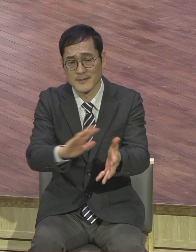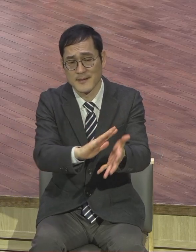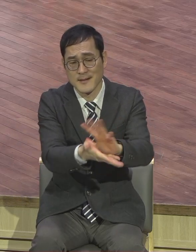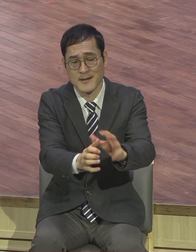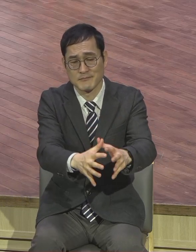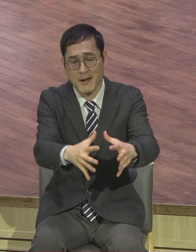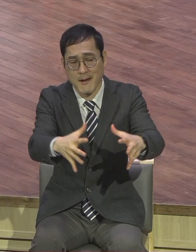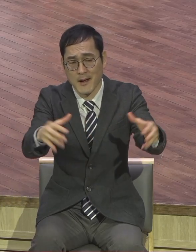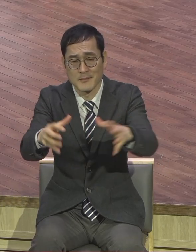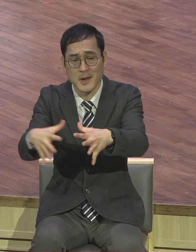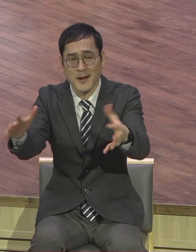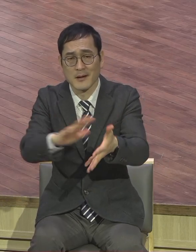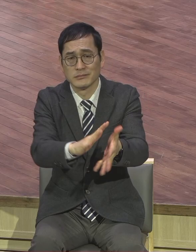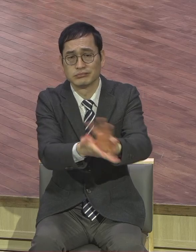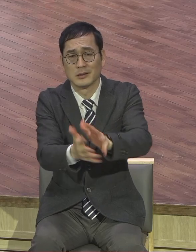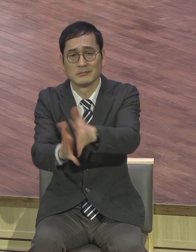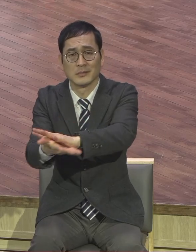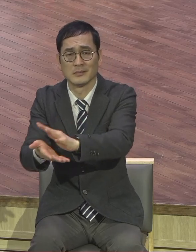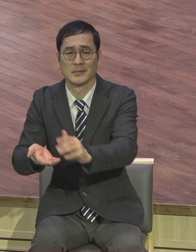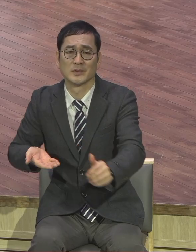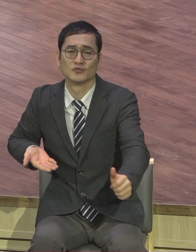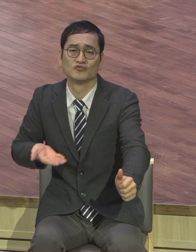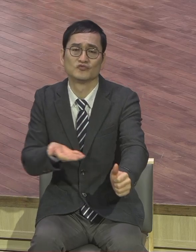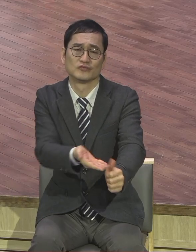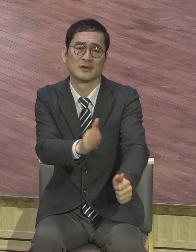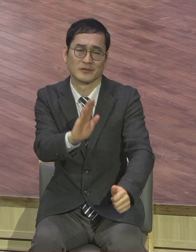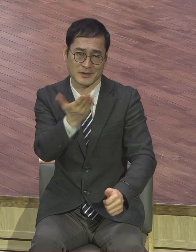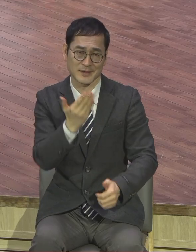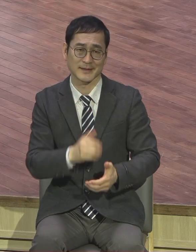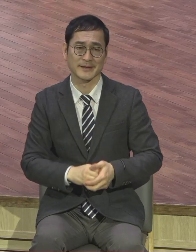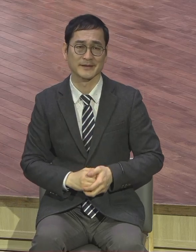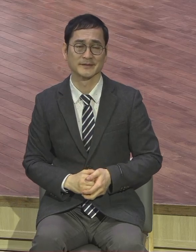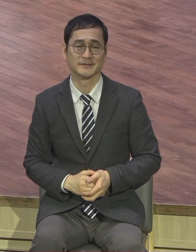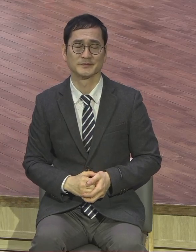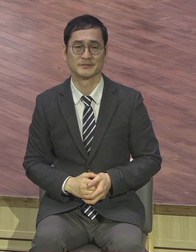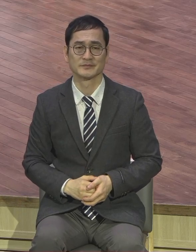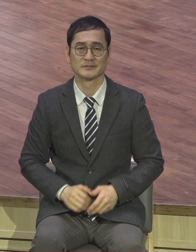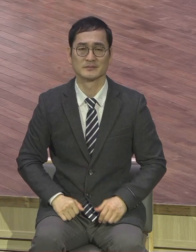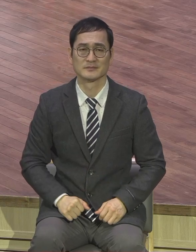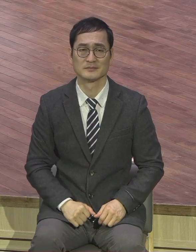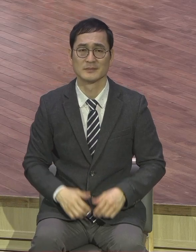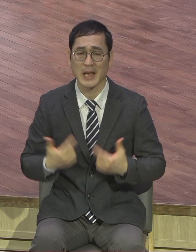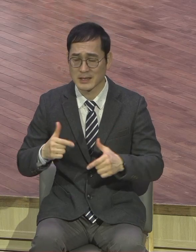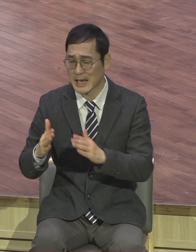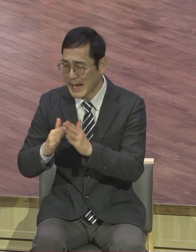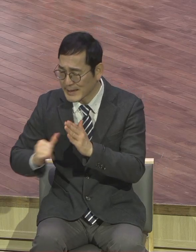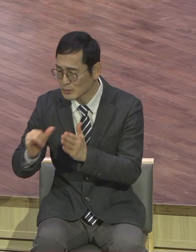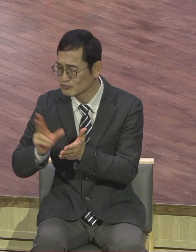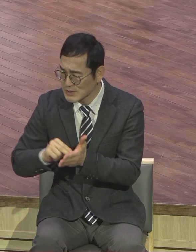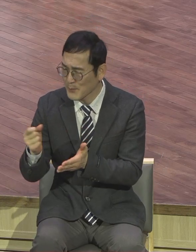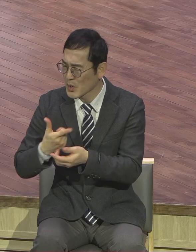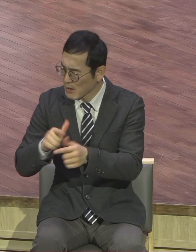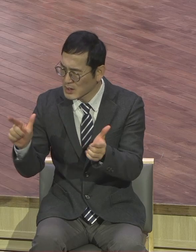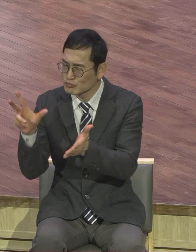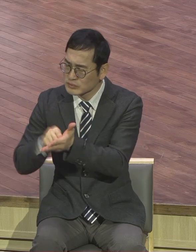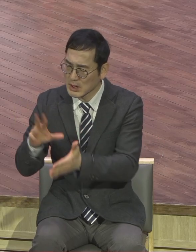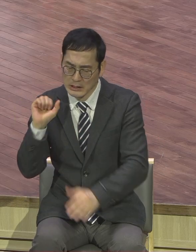문제 걸려가지고 가정 문제 걸려가지고 환경에 잡혀가지고 언제 하나님 나라 누리겠어요. 언제